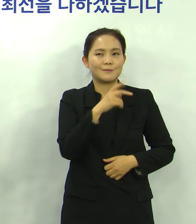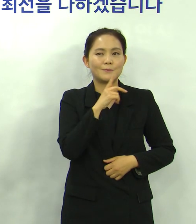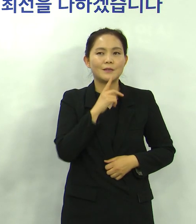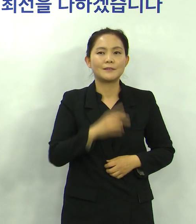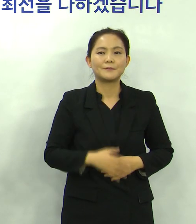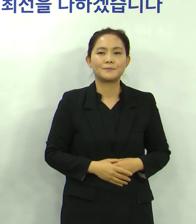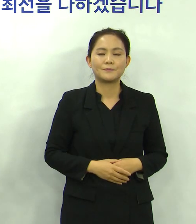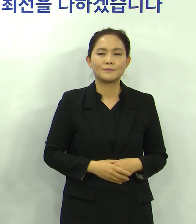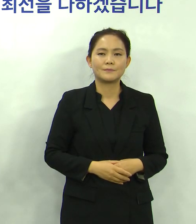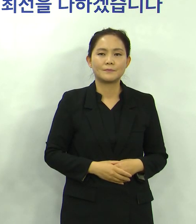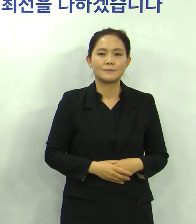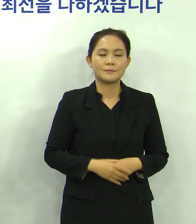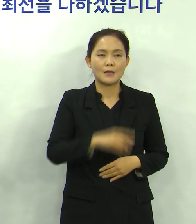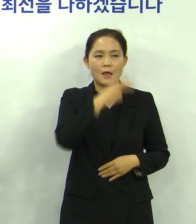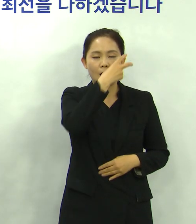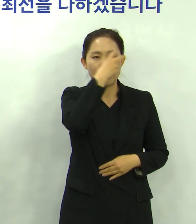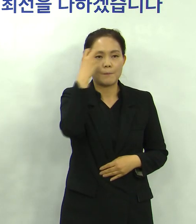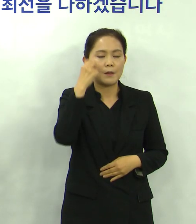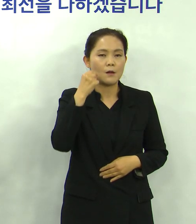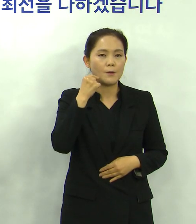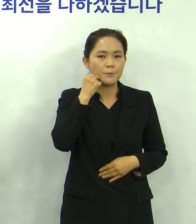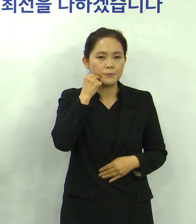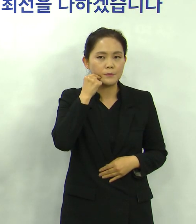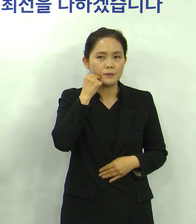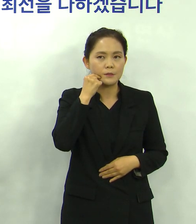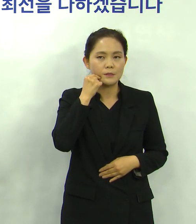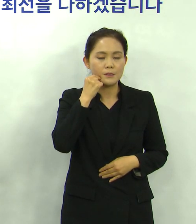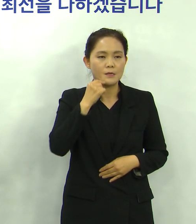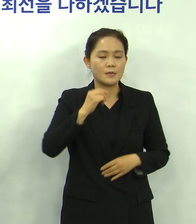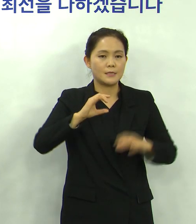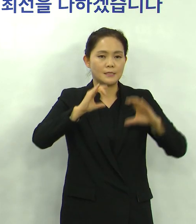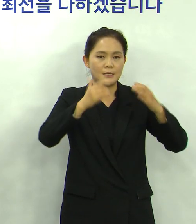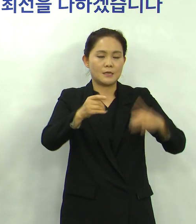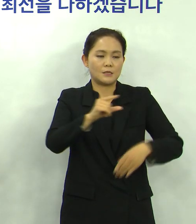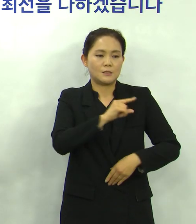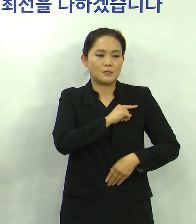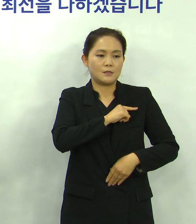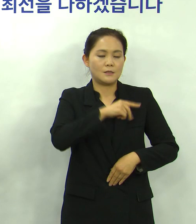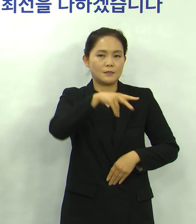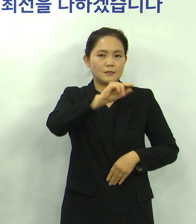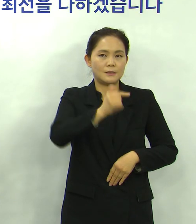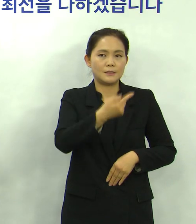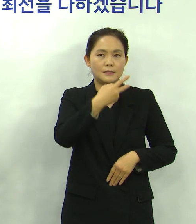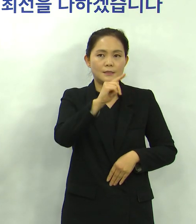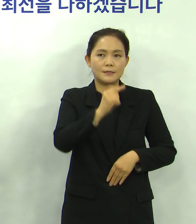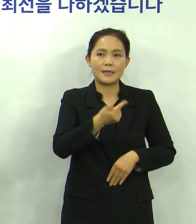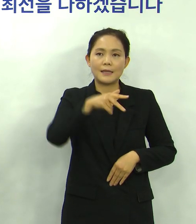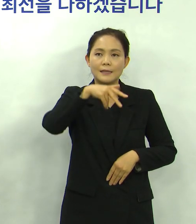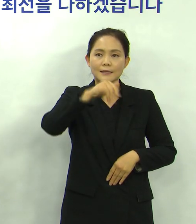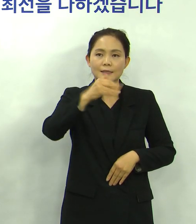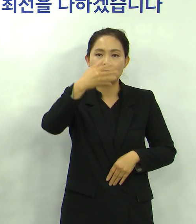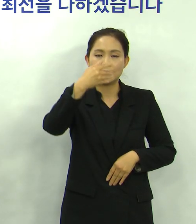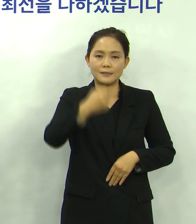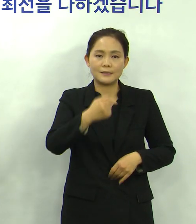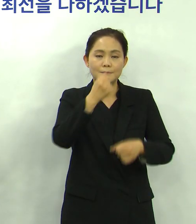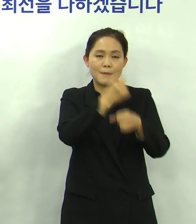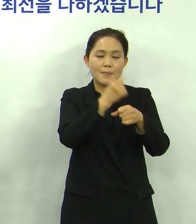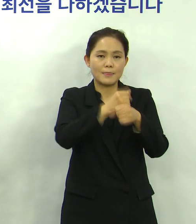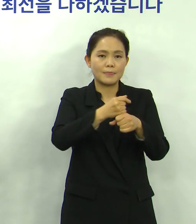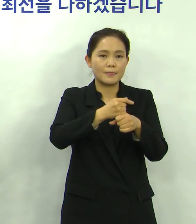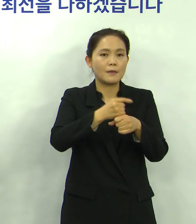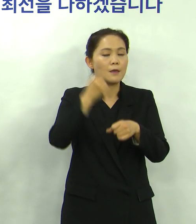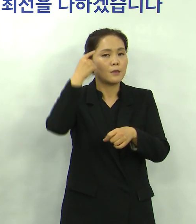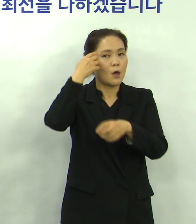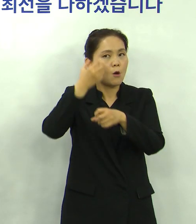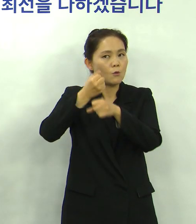밤잠을 줄여가면서 단기간에 세계 최고의 진단키트를 개발한 연구진 모두에게 깊은